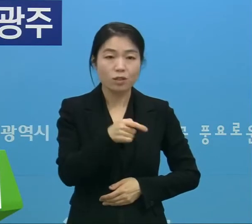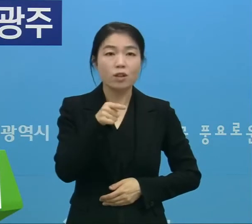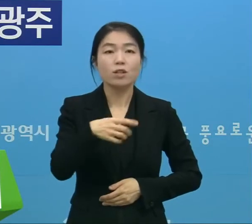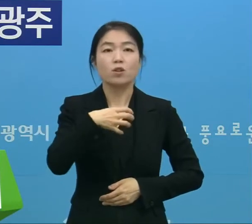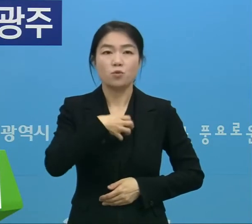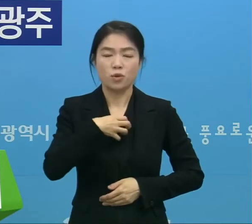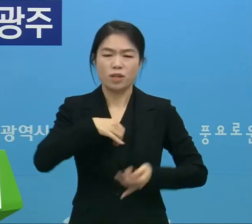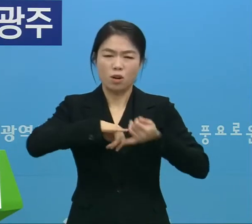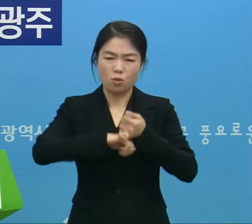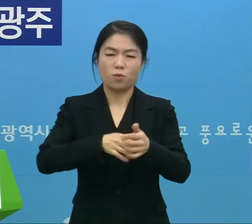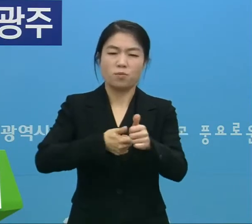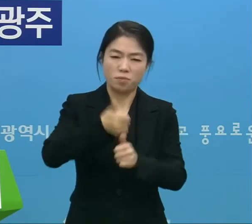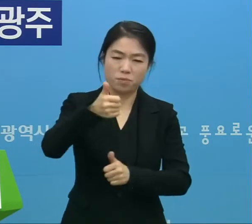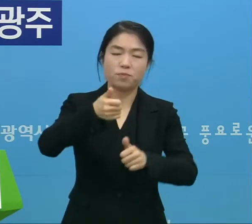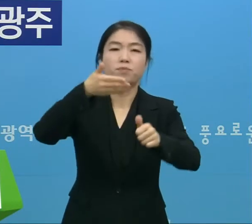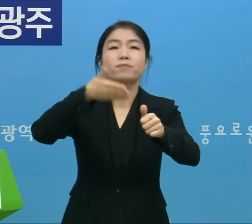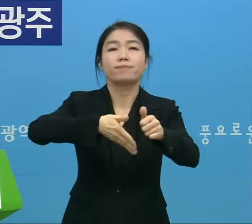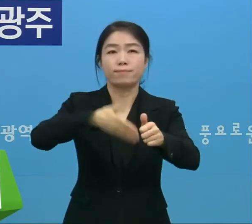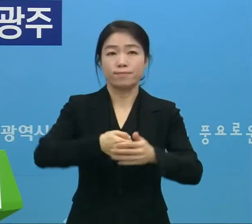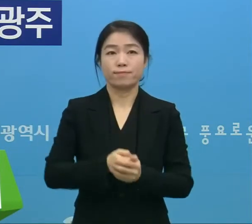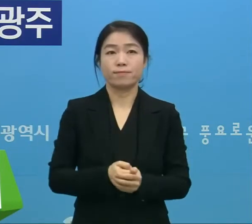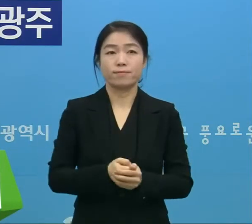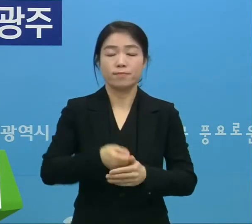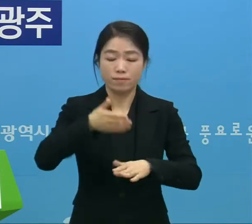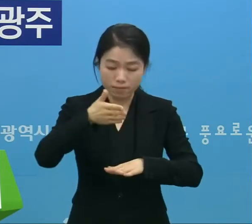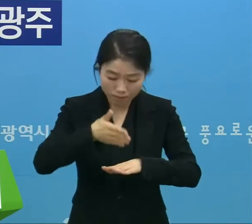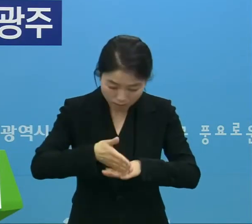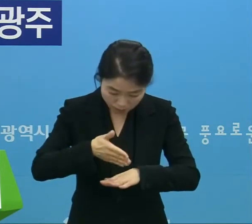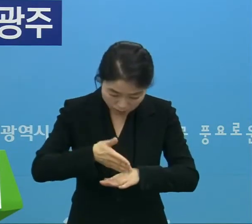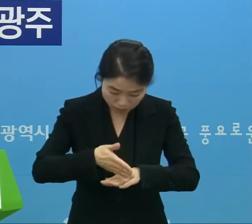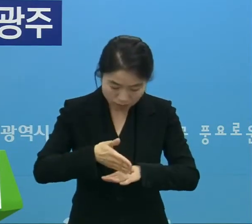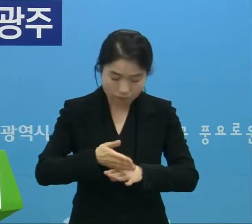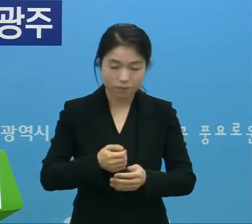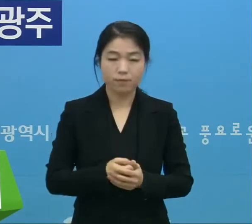이 위기를 이겨냅시다. 감사합니다.